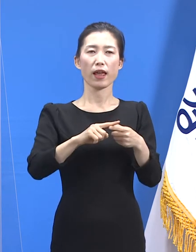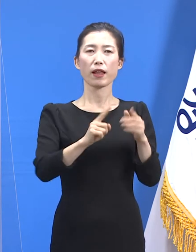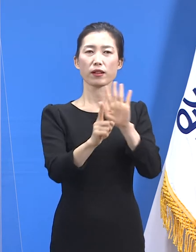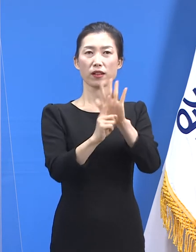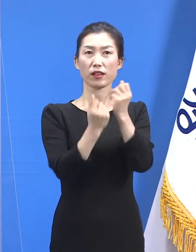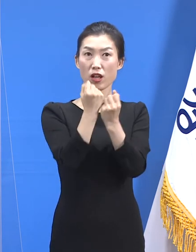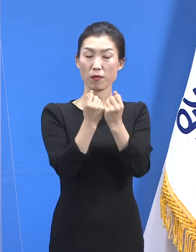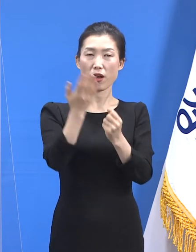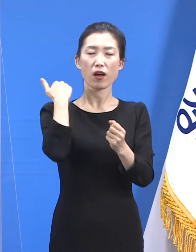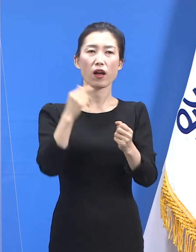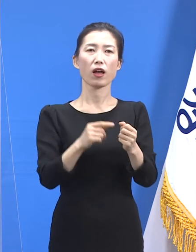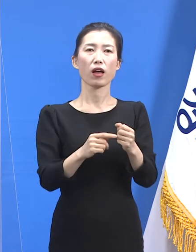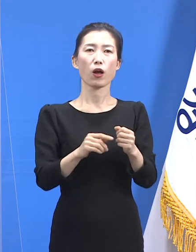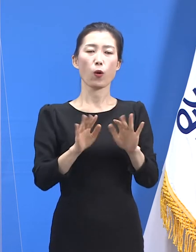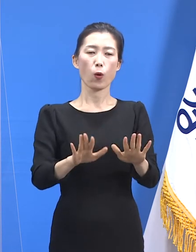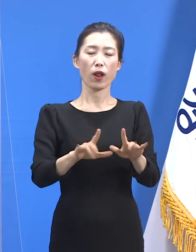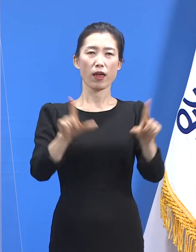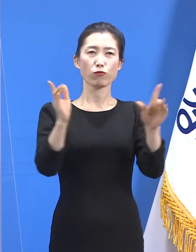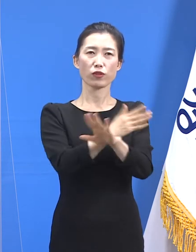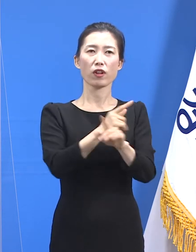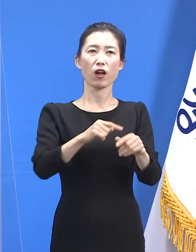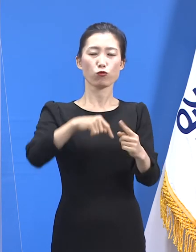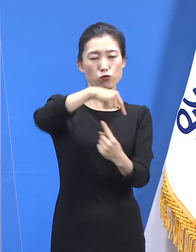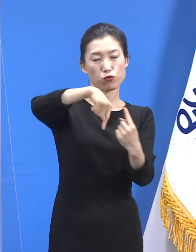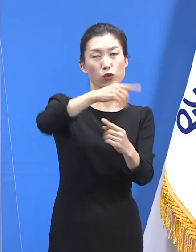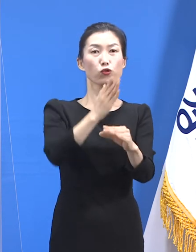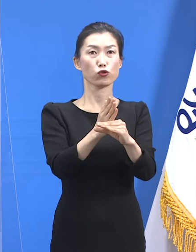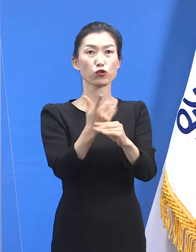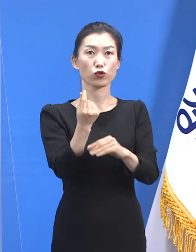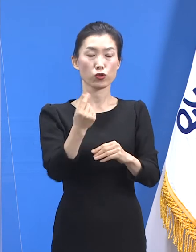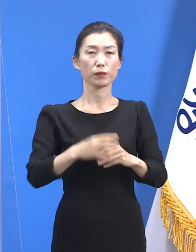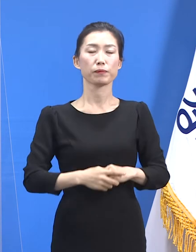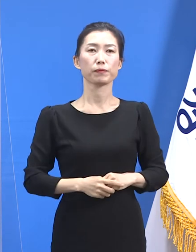공식적으로 자가치료 프로그램을 운영 중입니다.